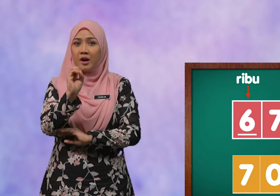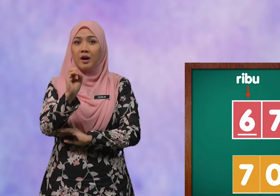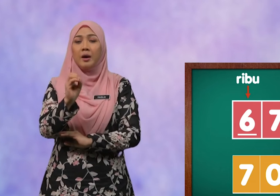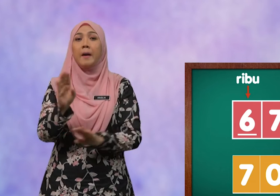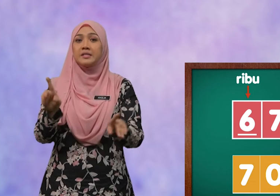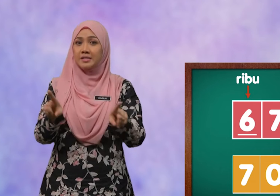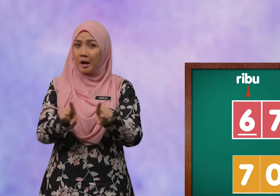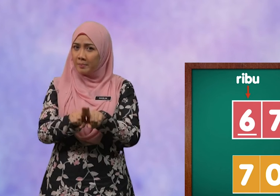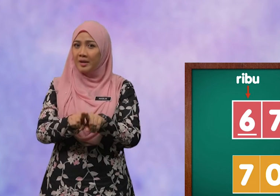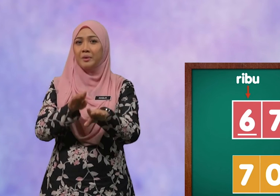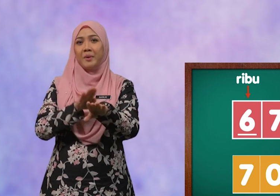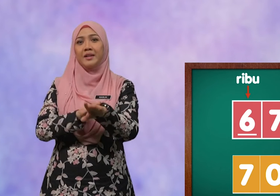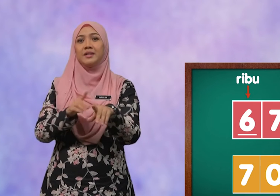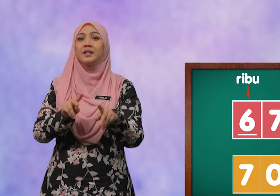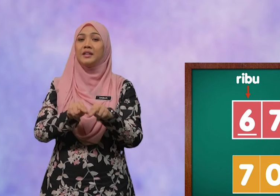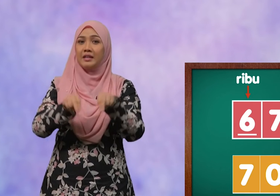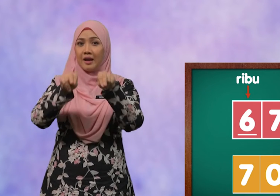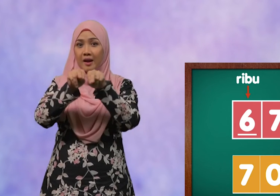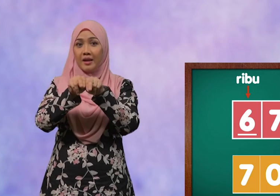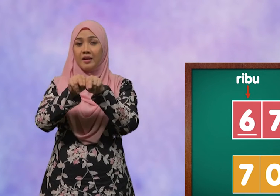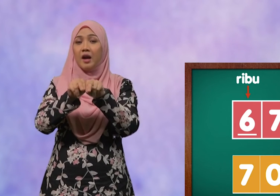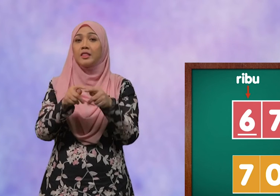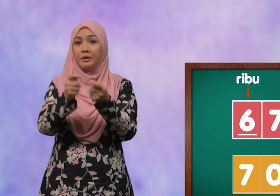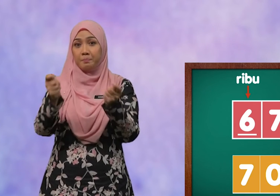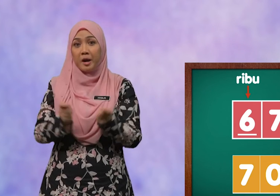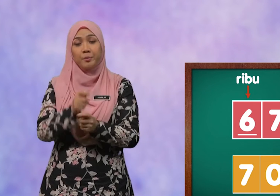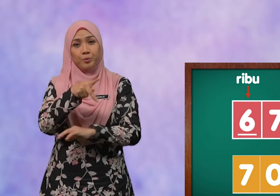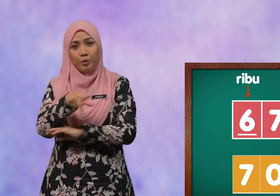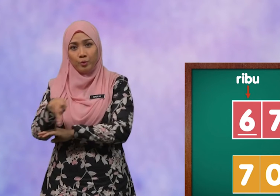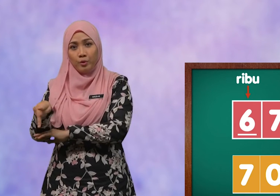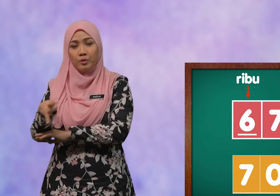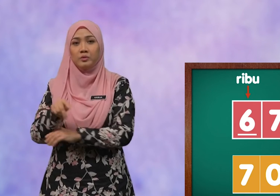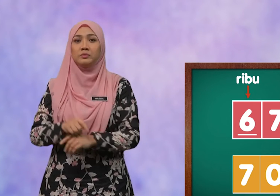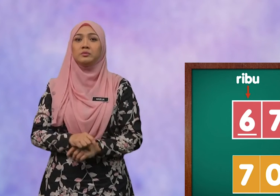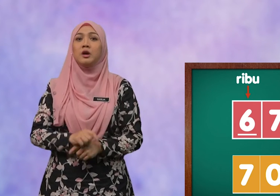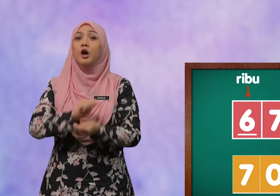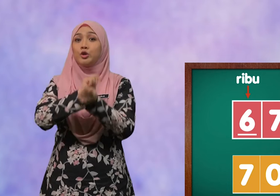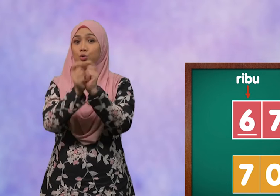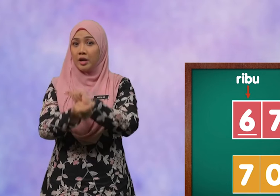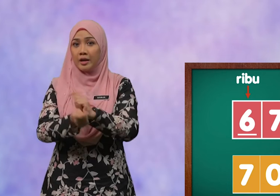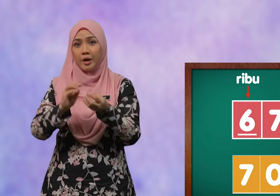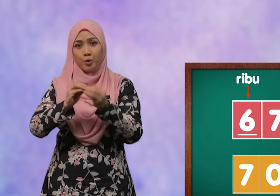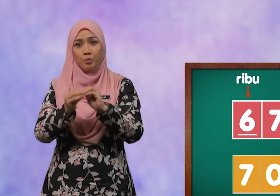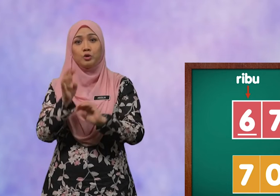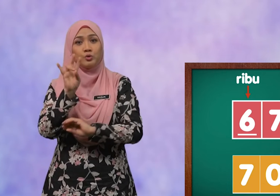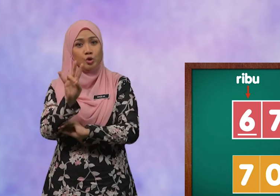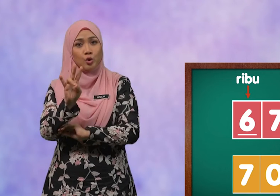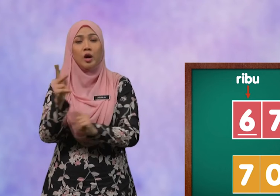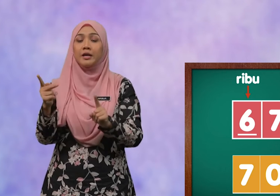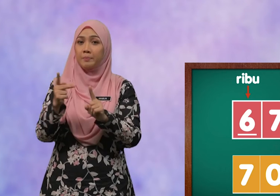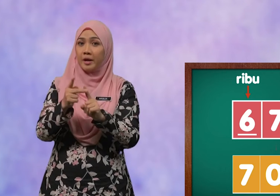kepada